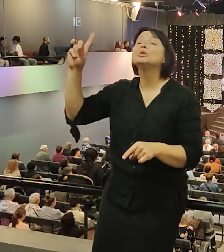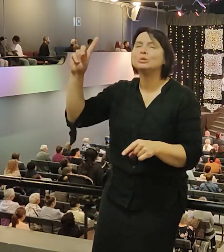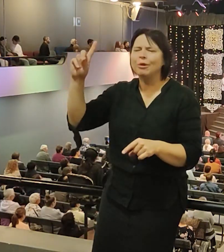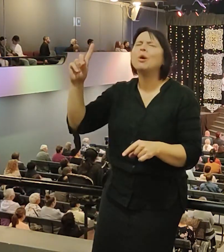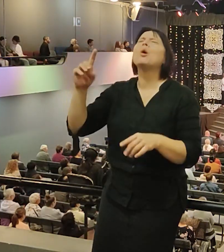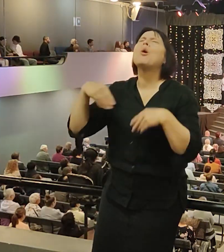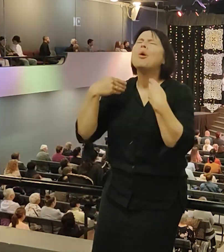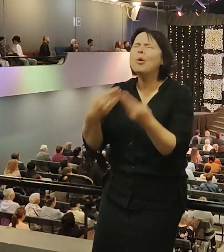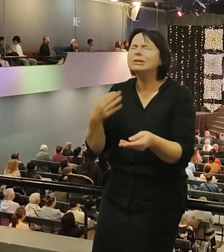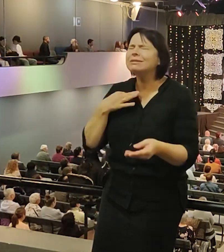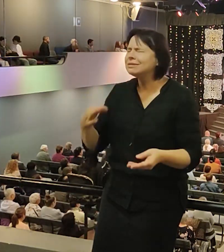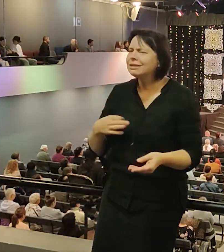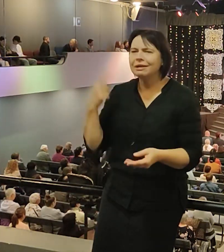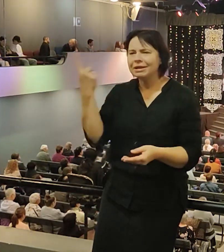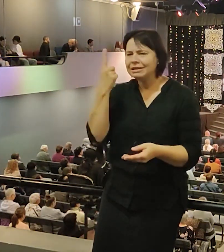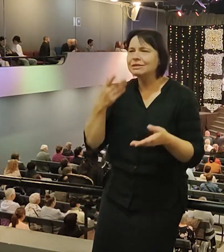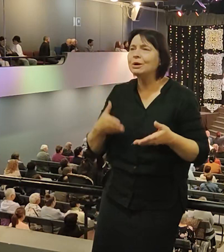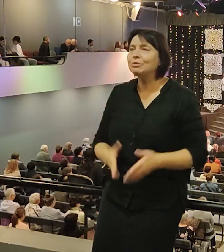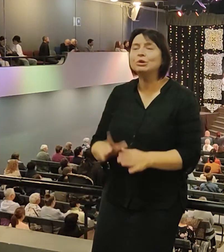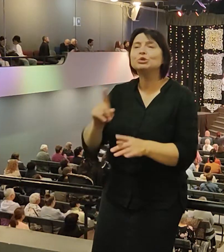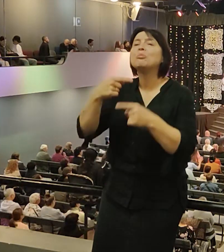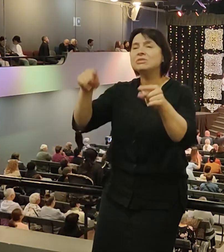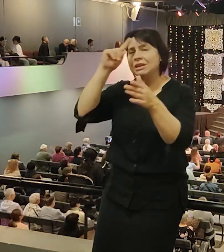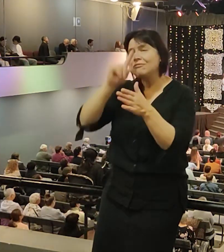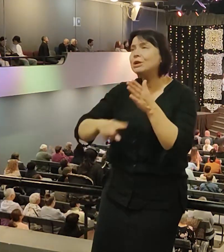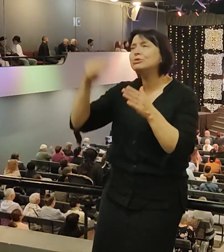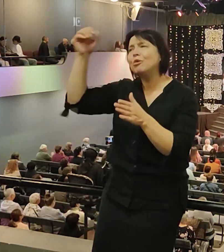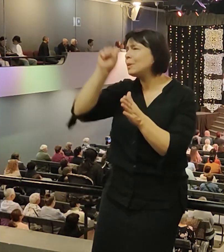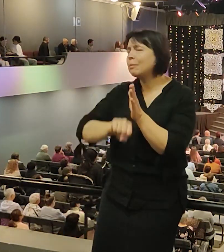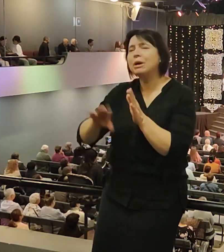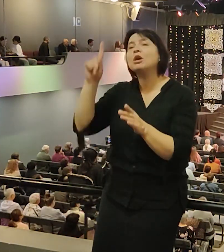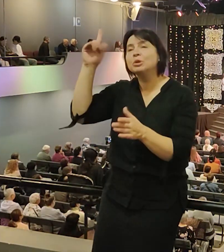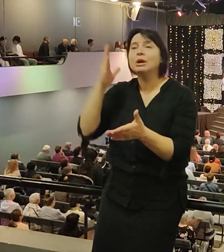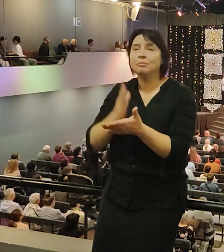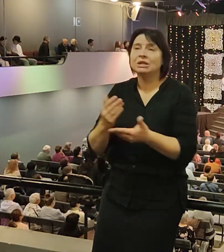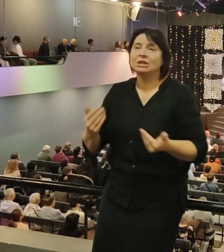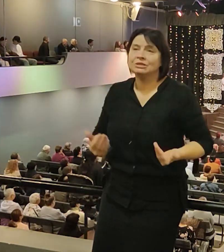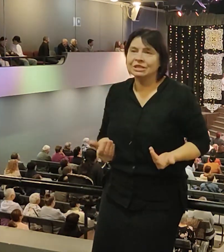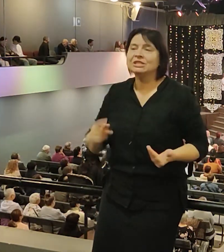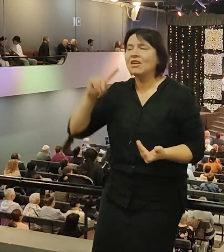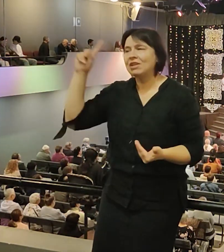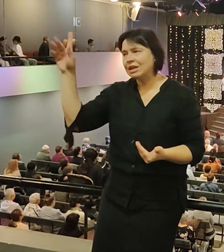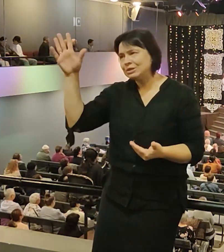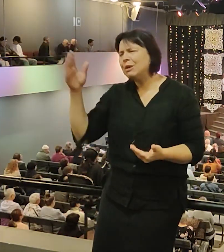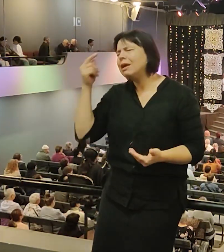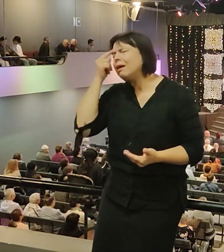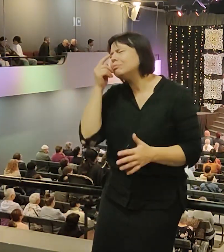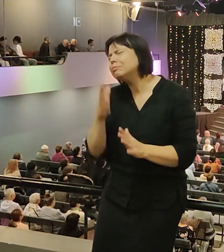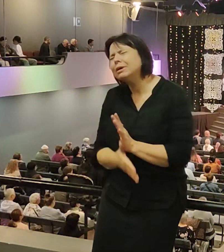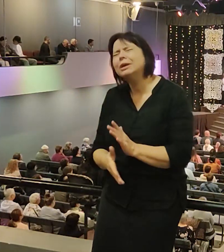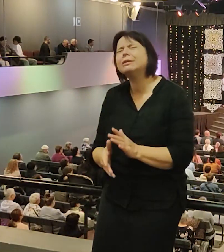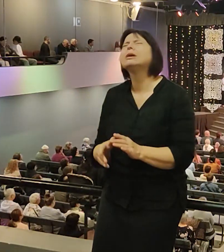всякий, верующий в Него, не погиб, но имел жизнь вечную. Я понял, что мы Богу настолько важны, что Он